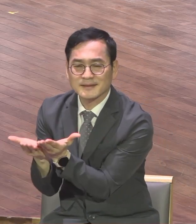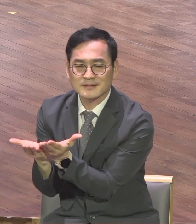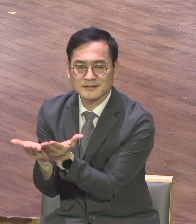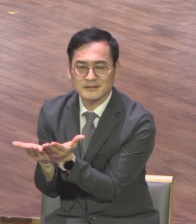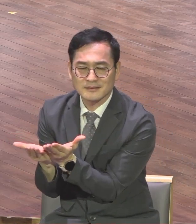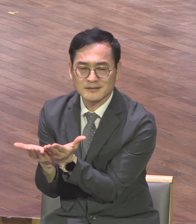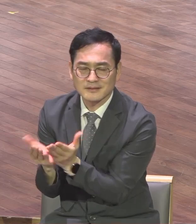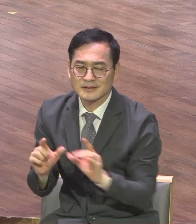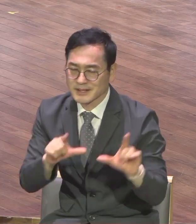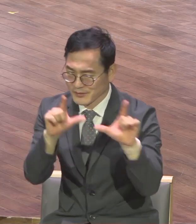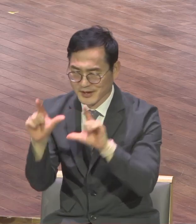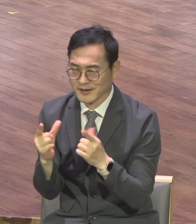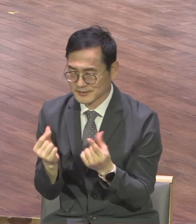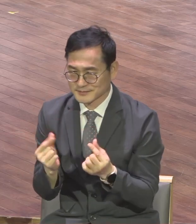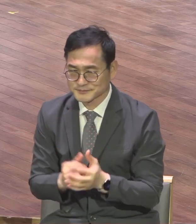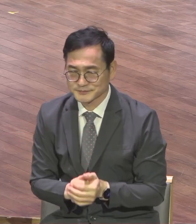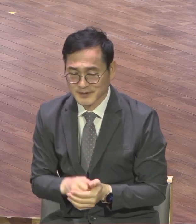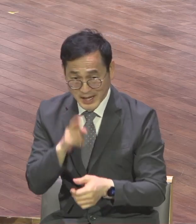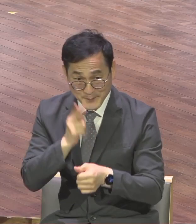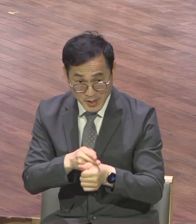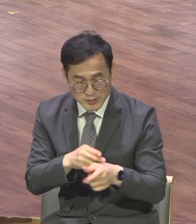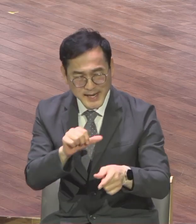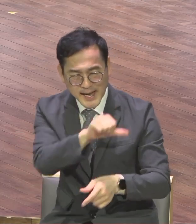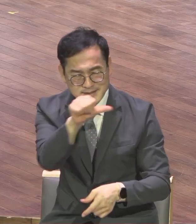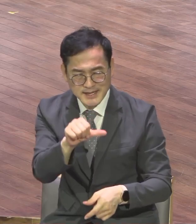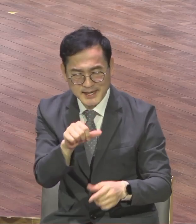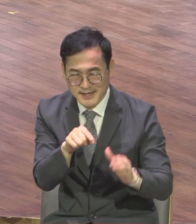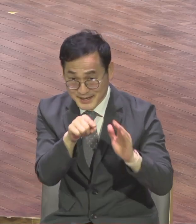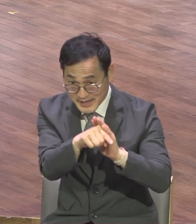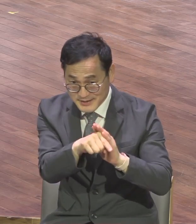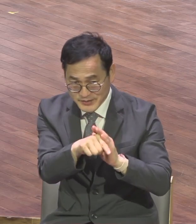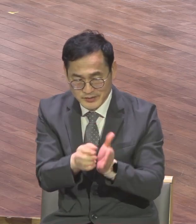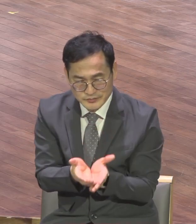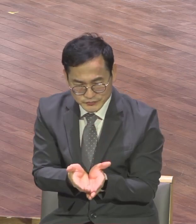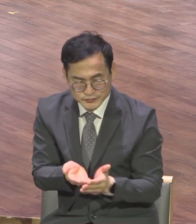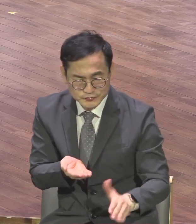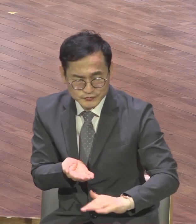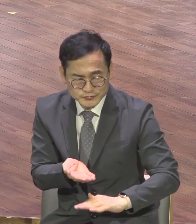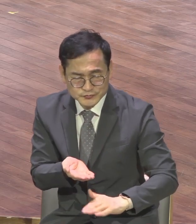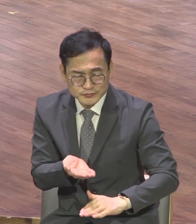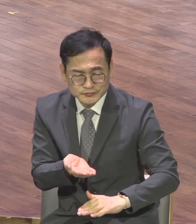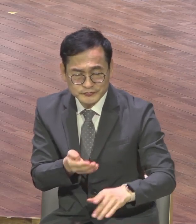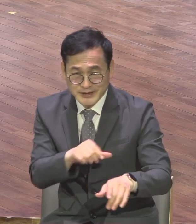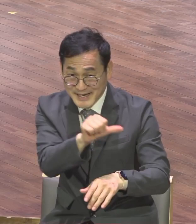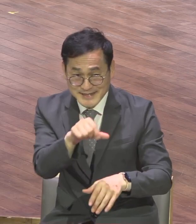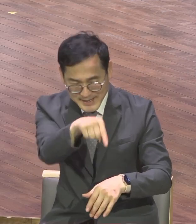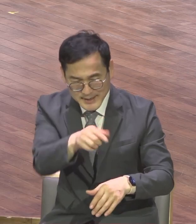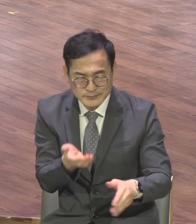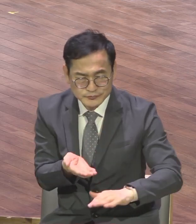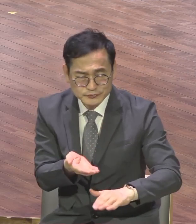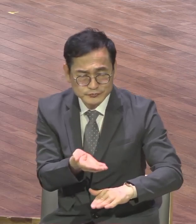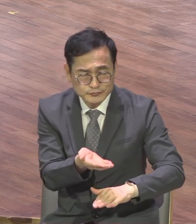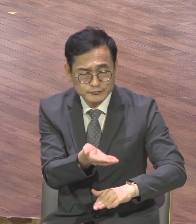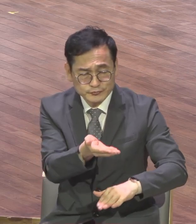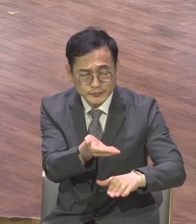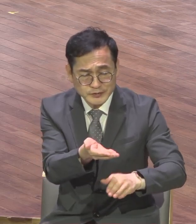아시아 쪽으로 올라가서 무라항까지 갔습니다 바울은 거기서 로마로 가는 선박으로 갈아탑니다